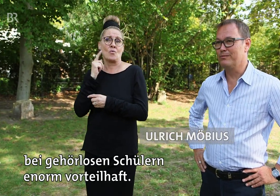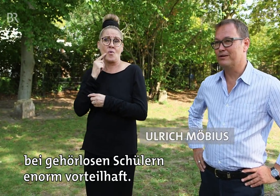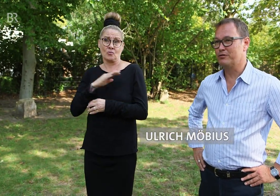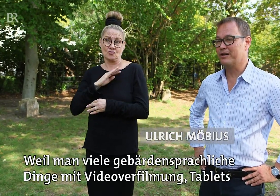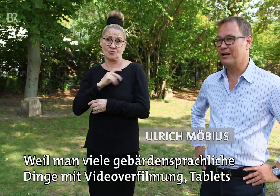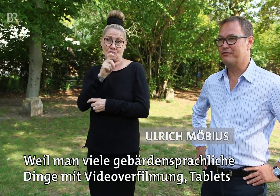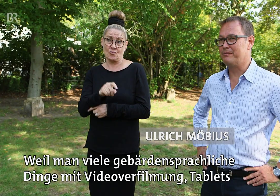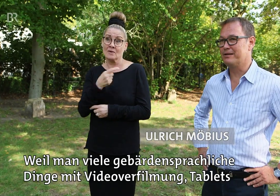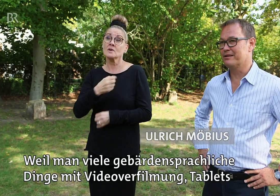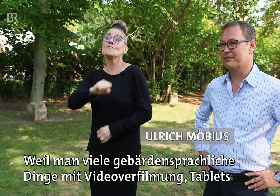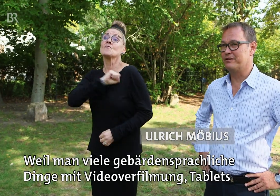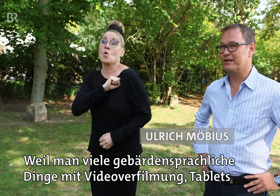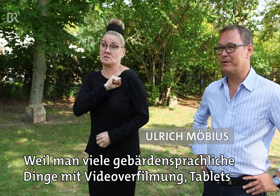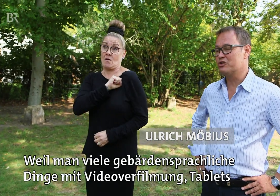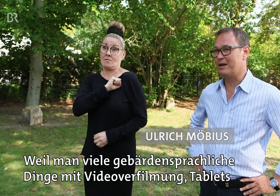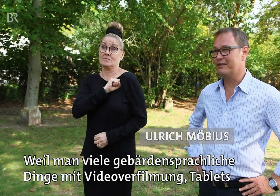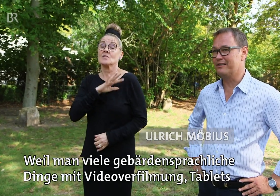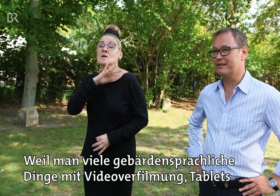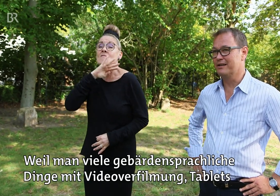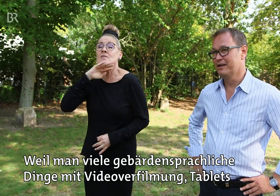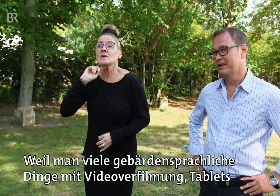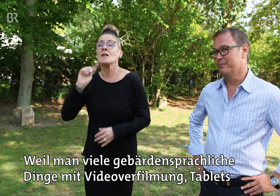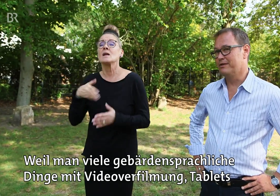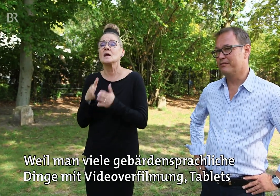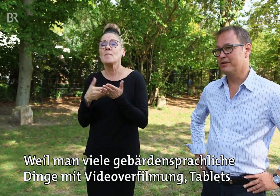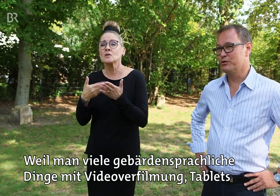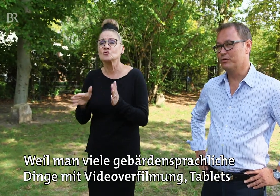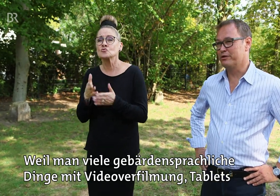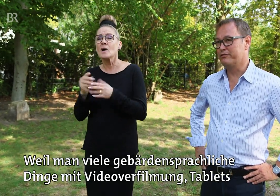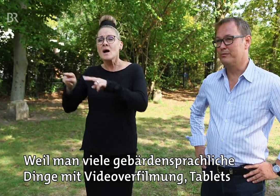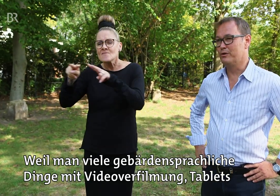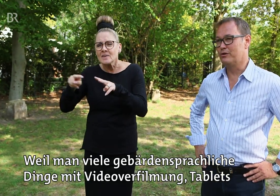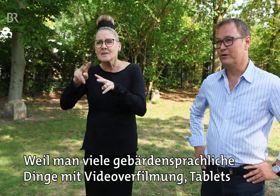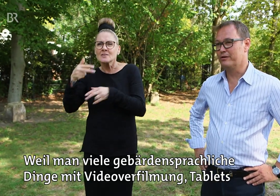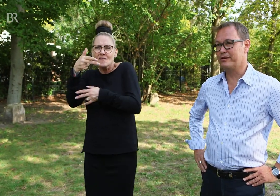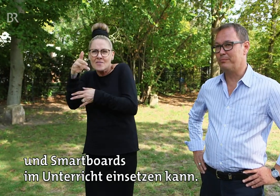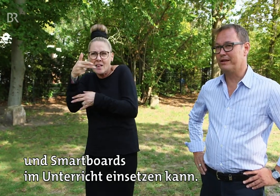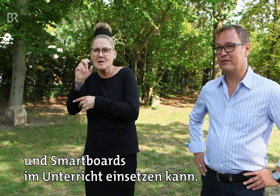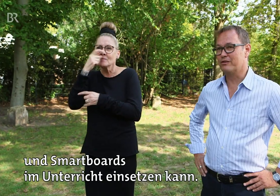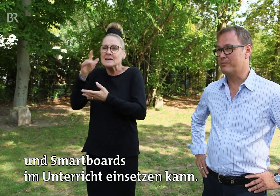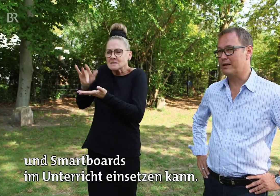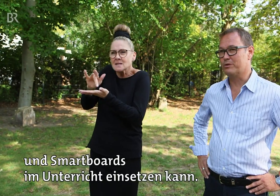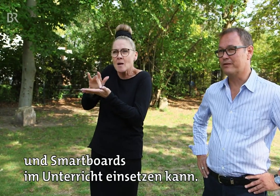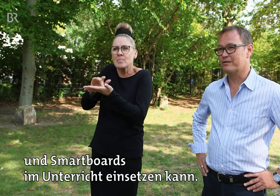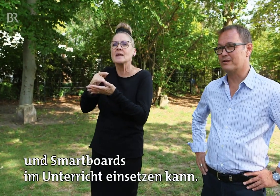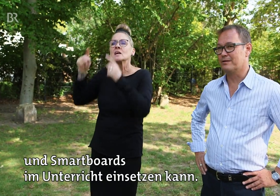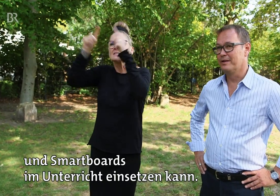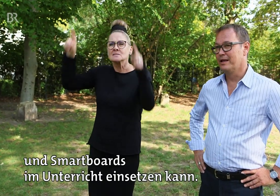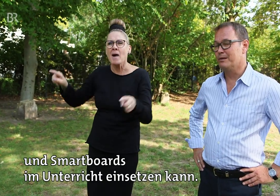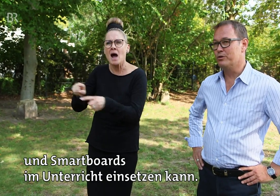vorteilhaft, weil man viele gebärdensprachliche Dinge mit Videoverfilmung und Tablets und Smartboards im